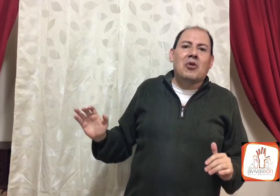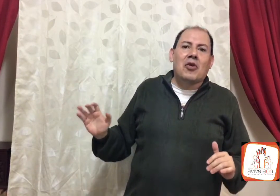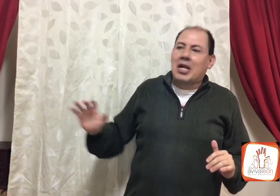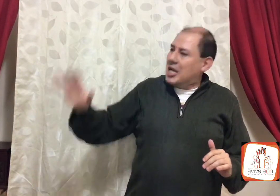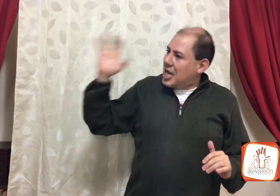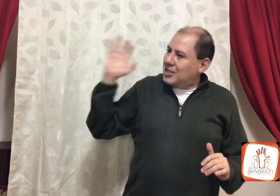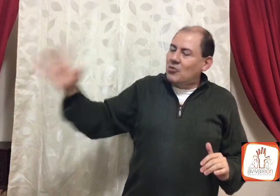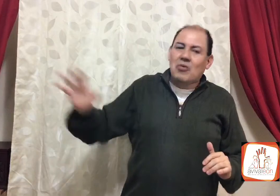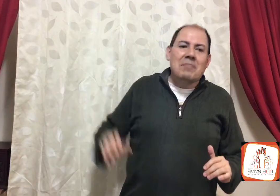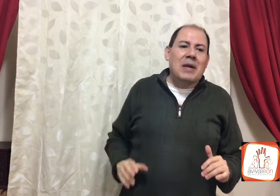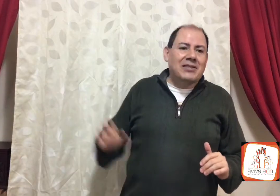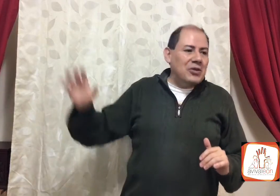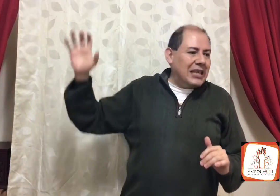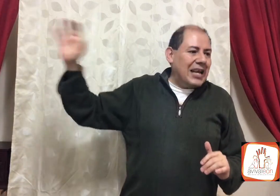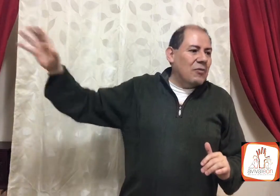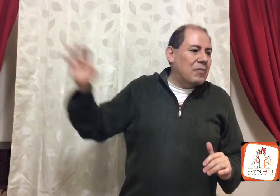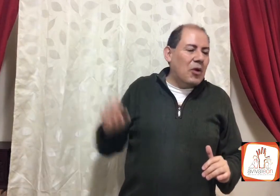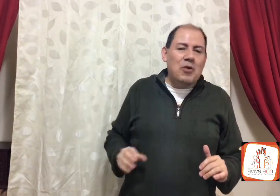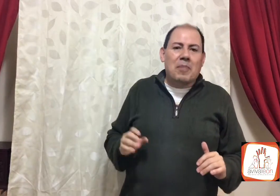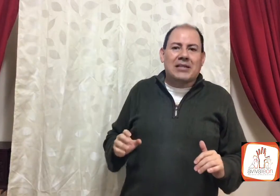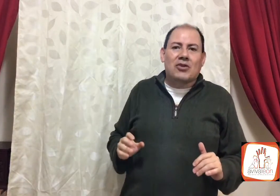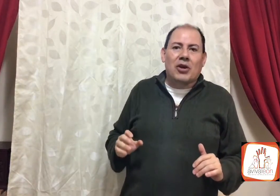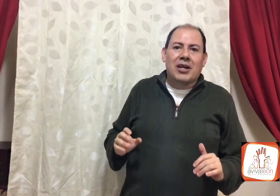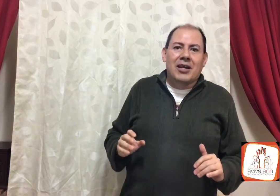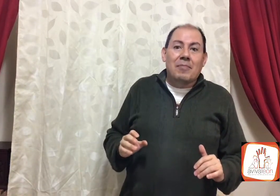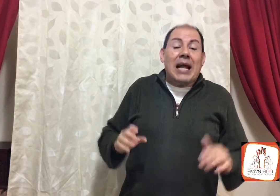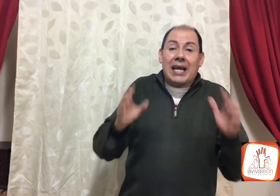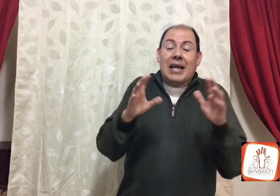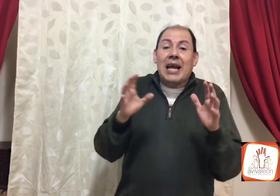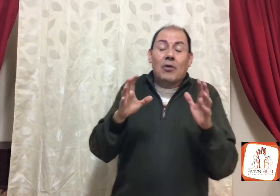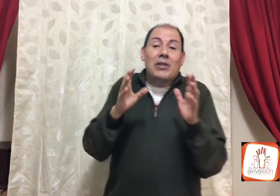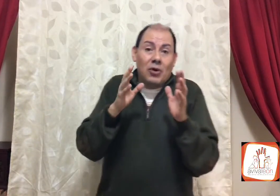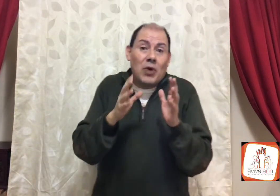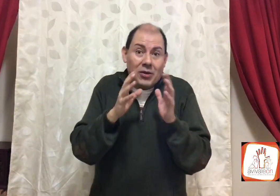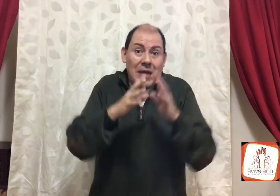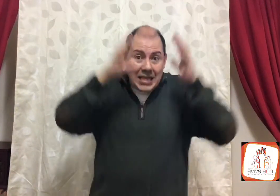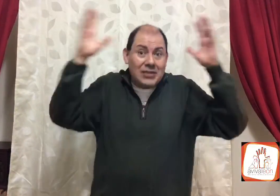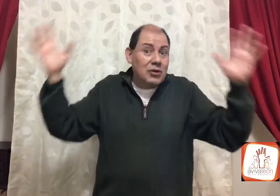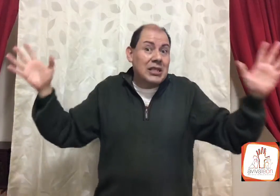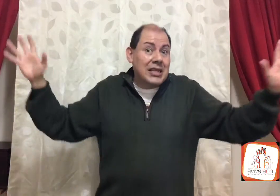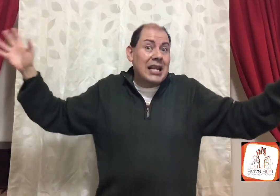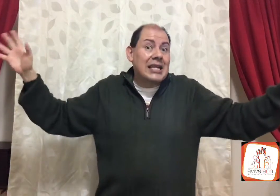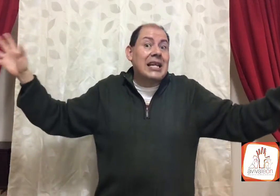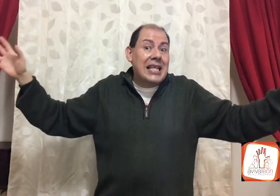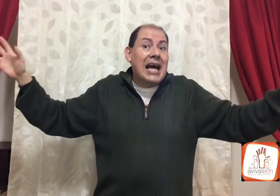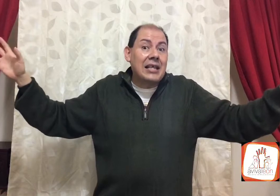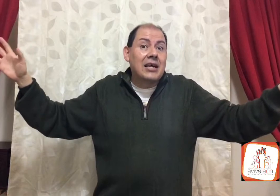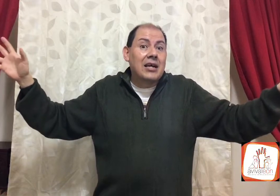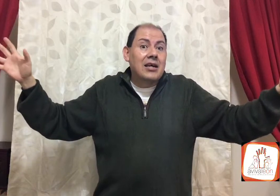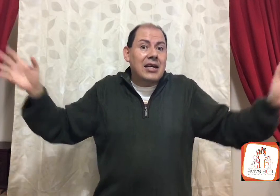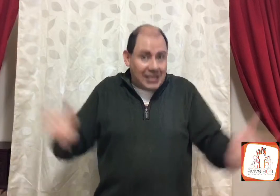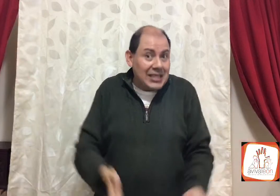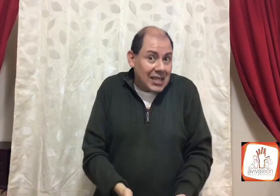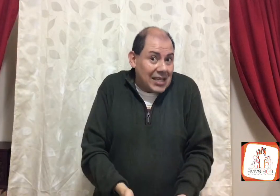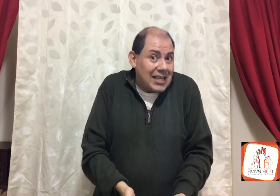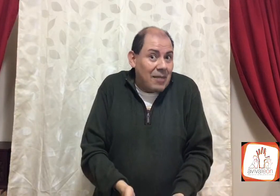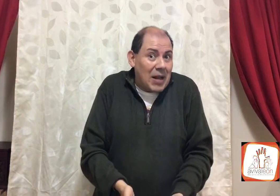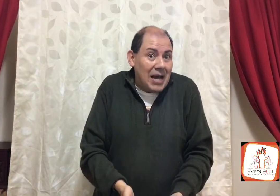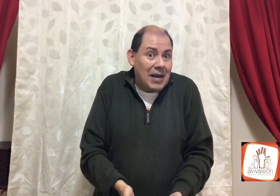brother, es un buen pastor, ya tengo mi propio pastor, para que crea, cuando, cuando veas las cosas en la realidad, están escritas en la palabra,